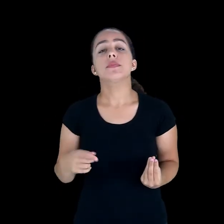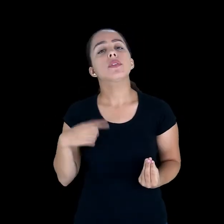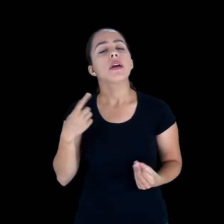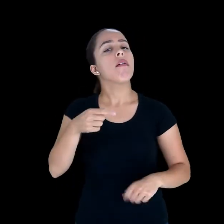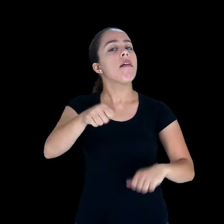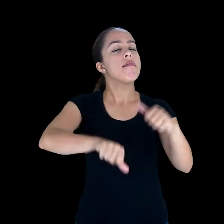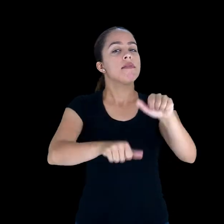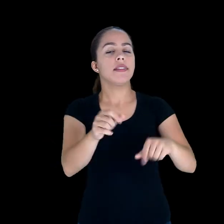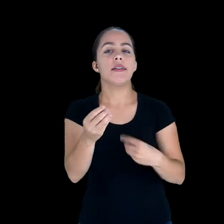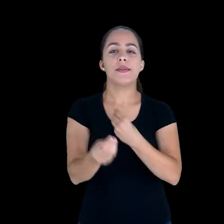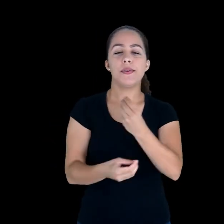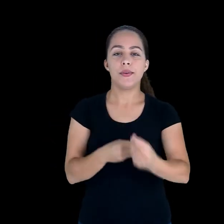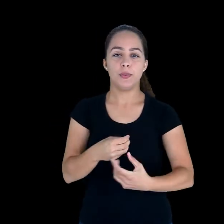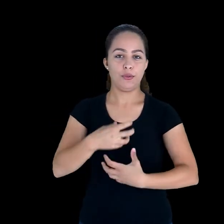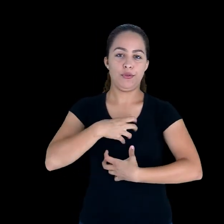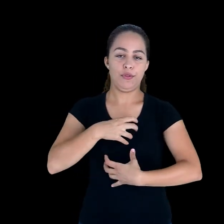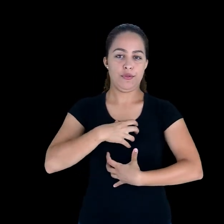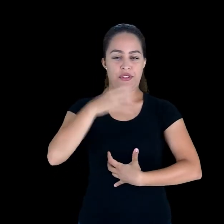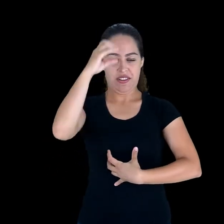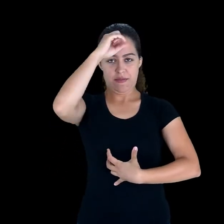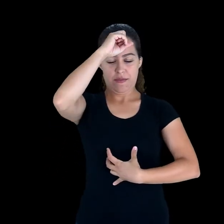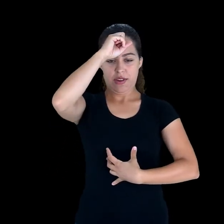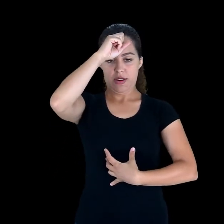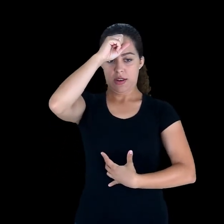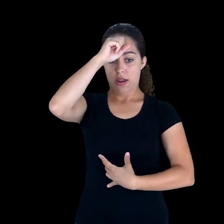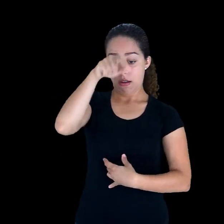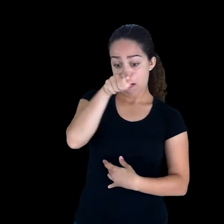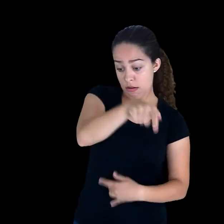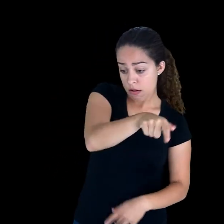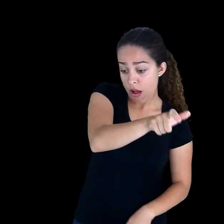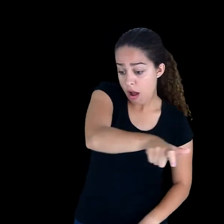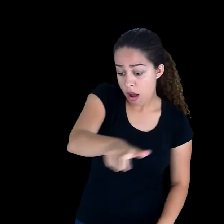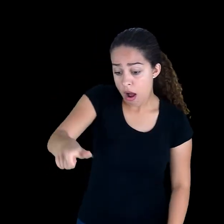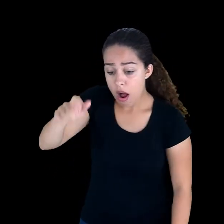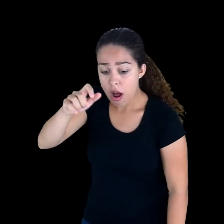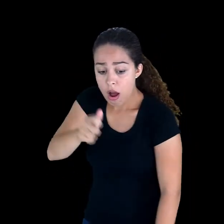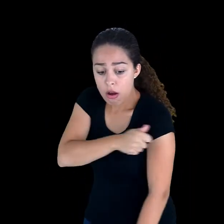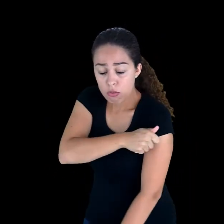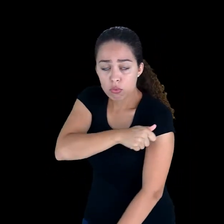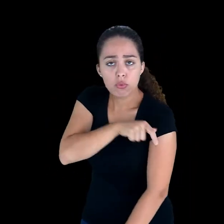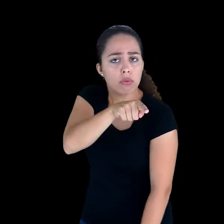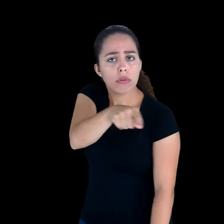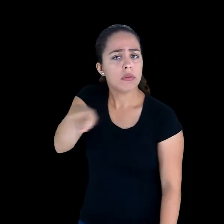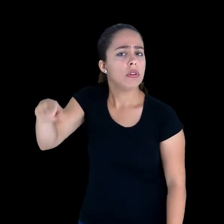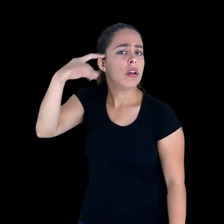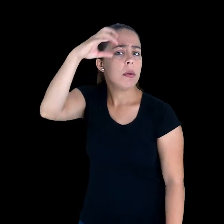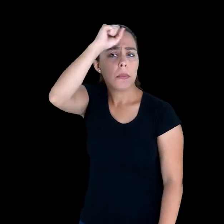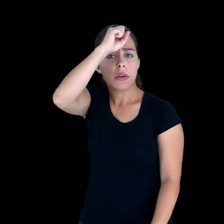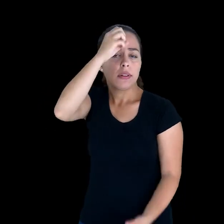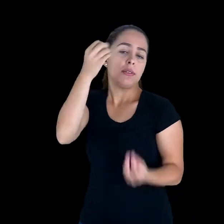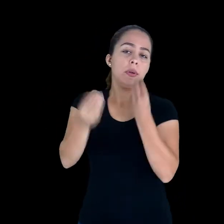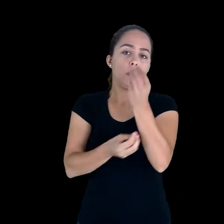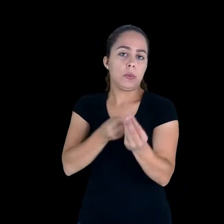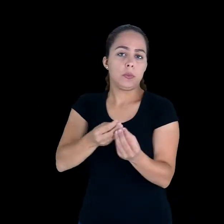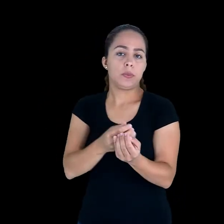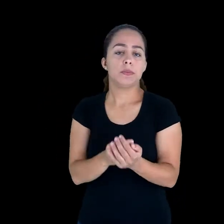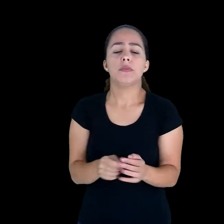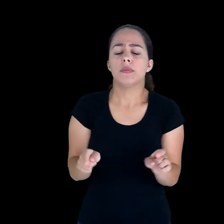diversas formas, as diversas formas de aprendizagem dos nossos estudantes, os diversos estilos, a forma